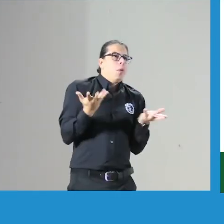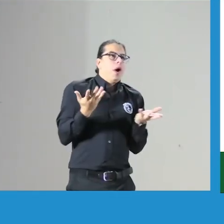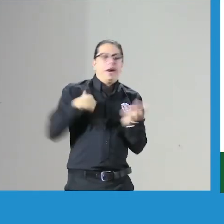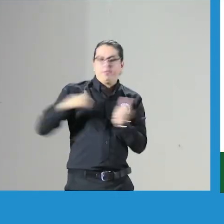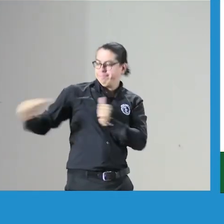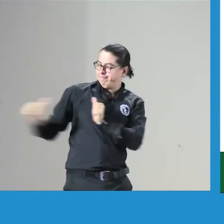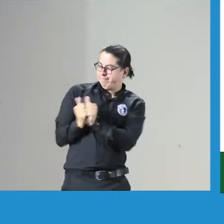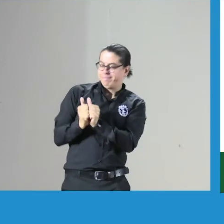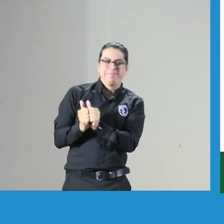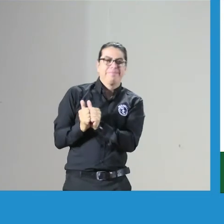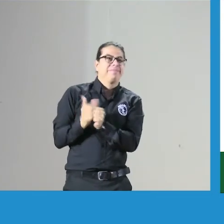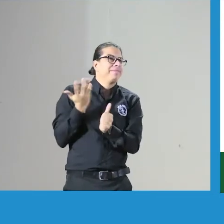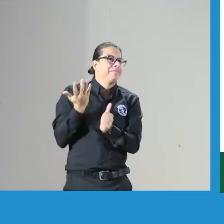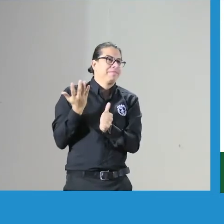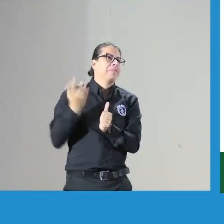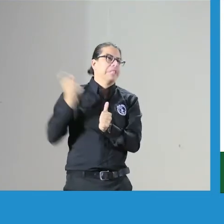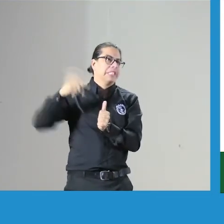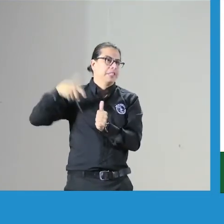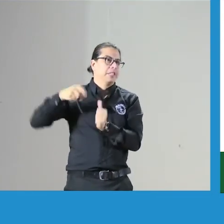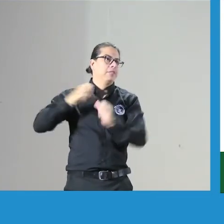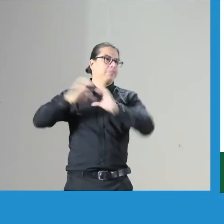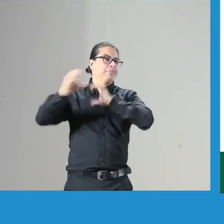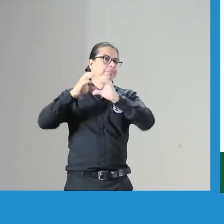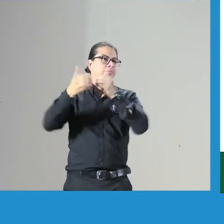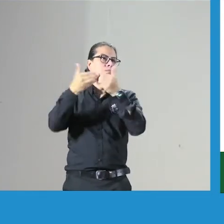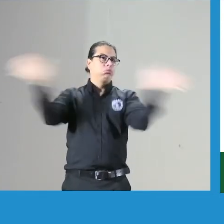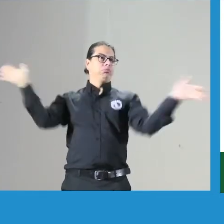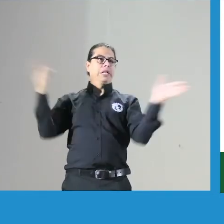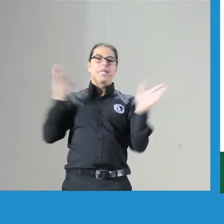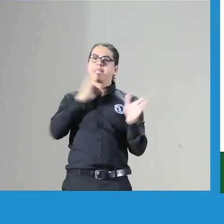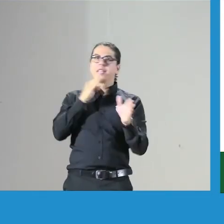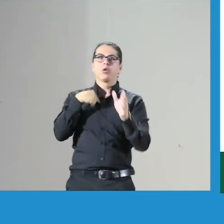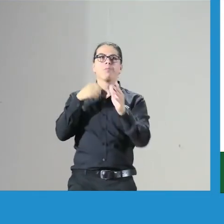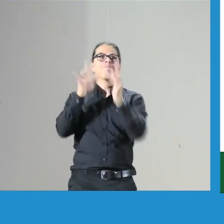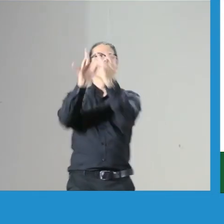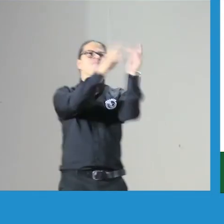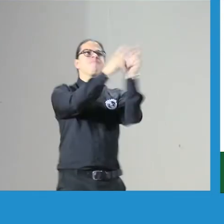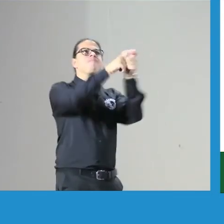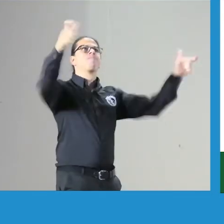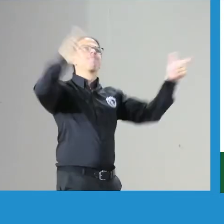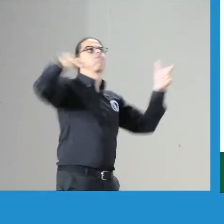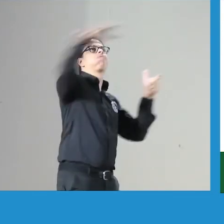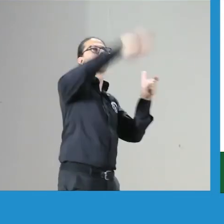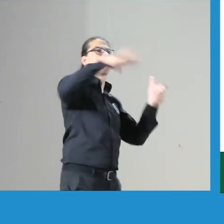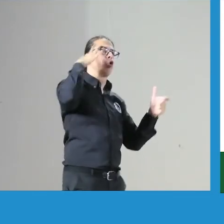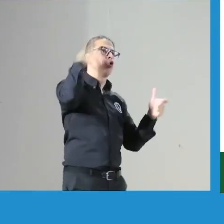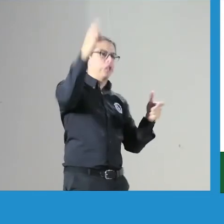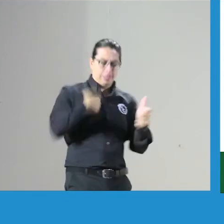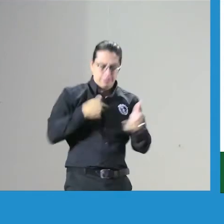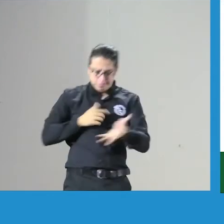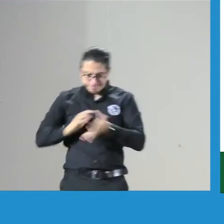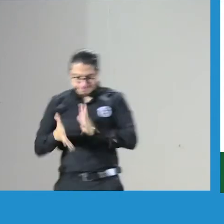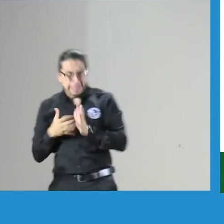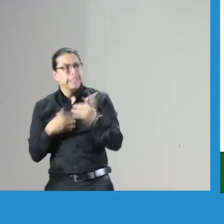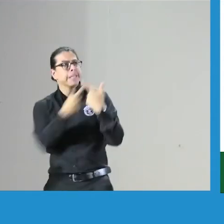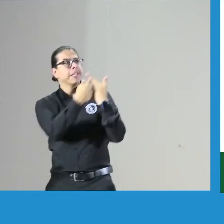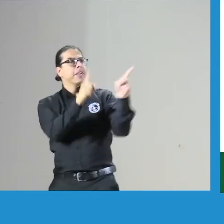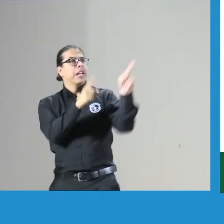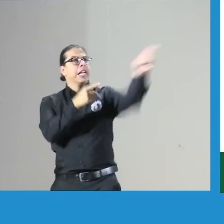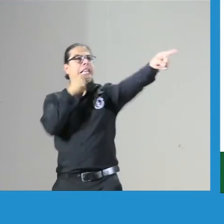accesibilidad para cómo se iba a dar pues obviamente necesitaban abrir esos espacios de comunicación y era importante que las personas